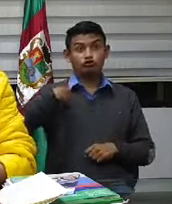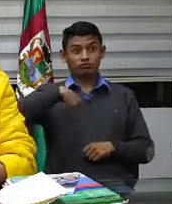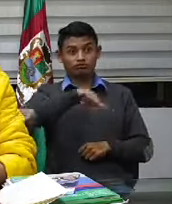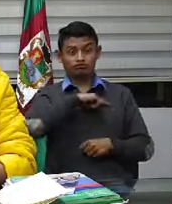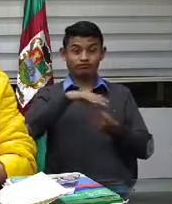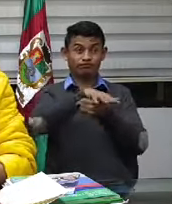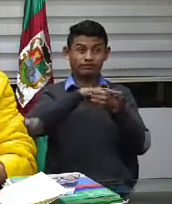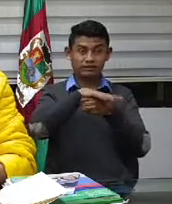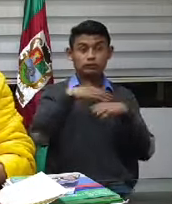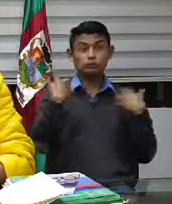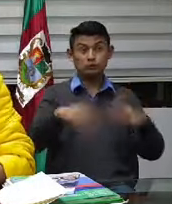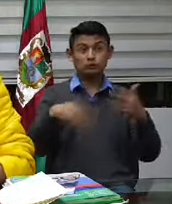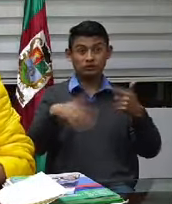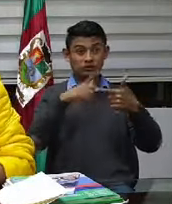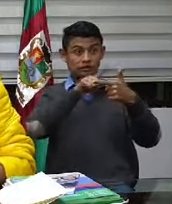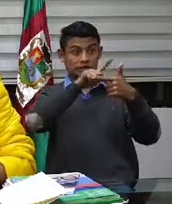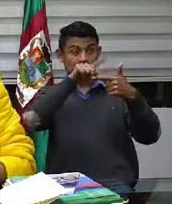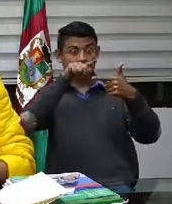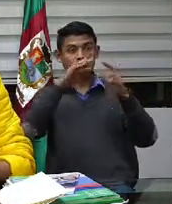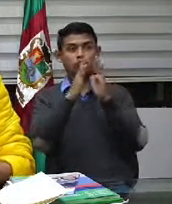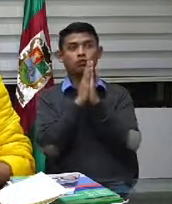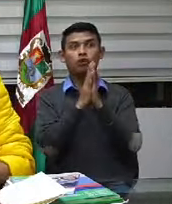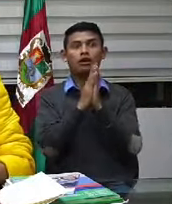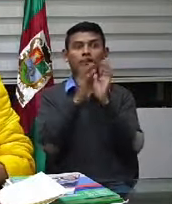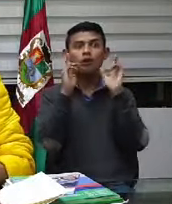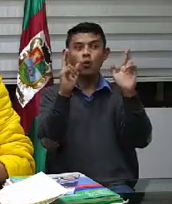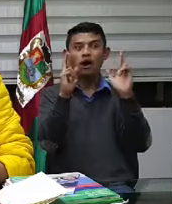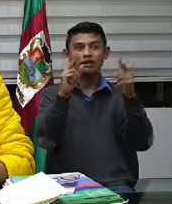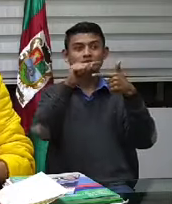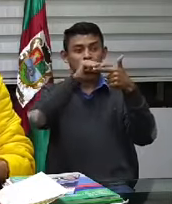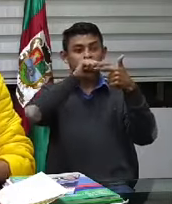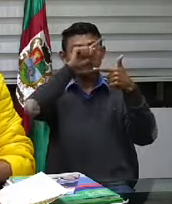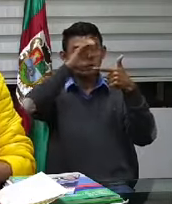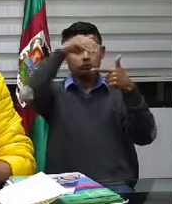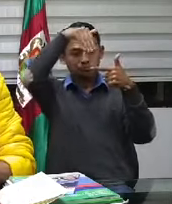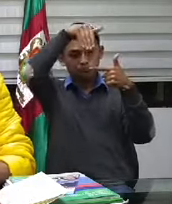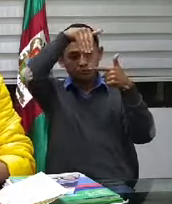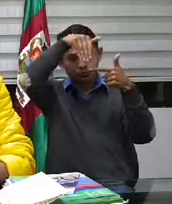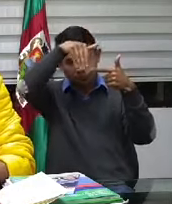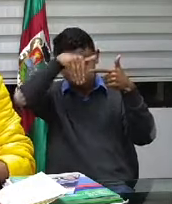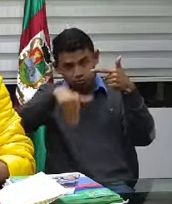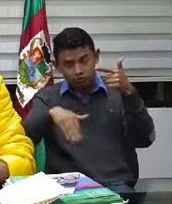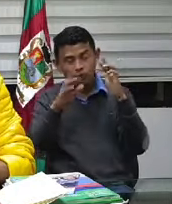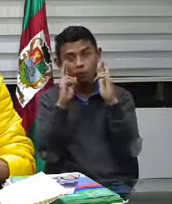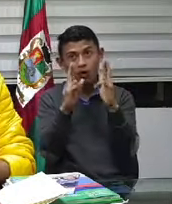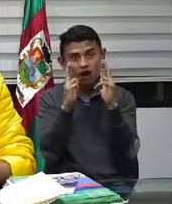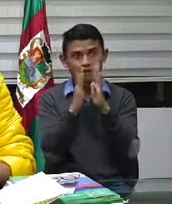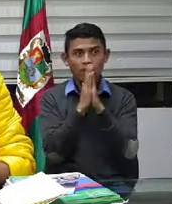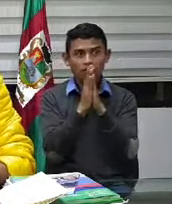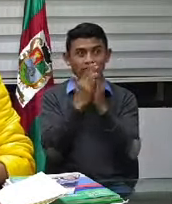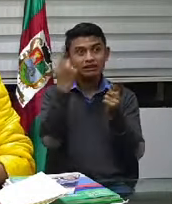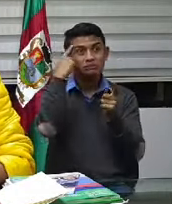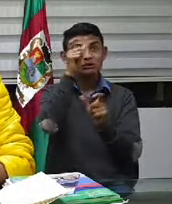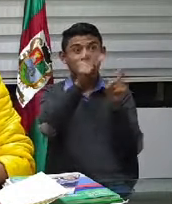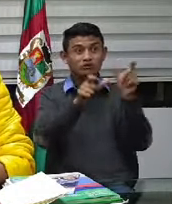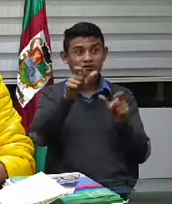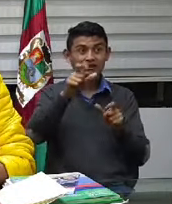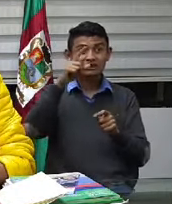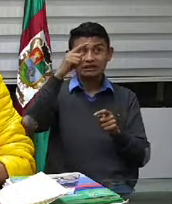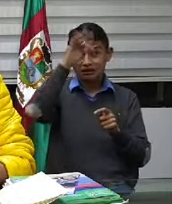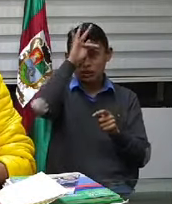enfermedad y que esto comience a disminuir con el menor número de afectados con el menor número de hospitalizados y ojalá sin muertos